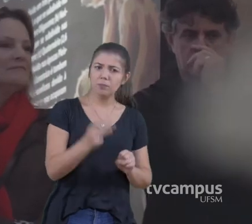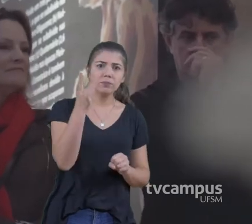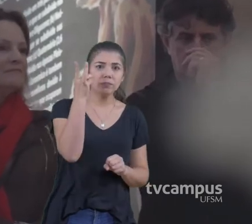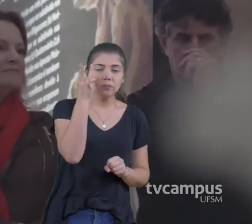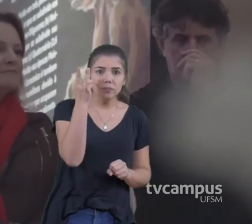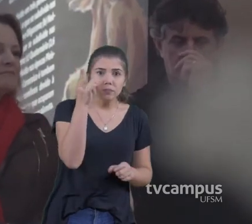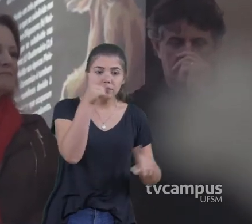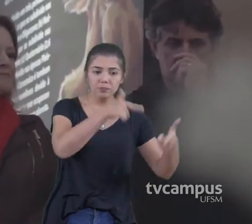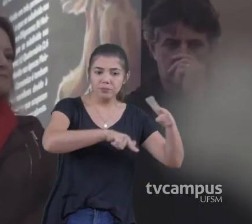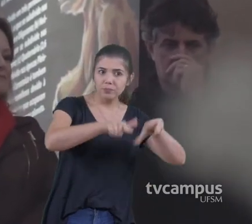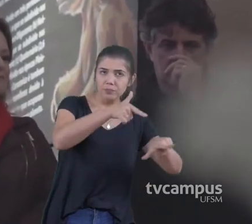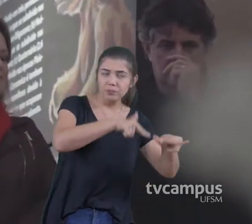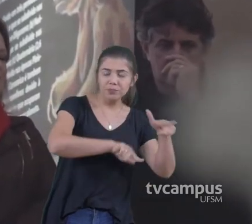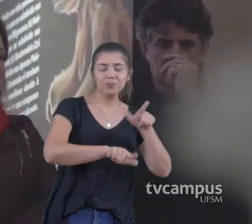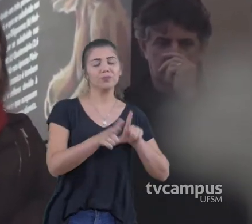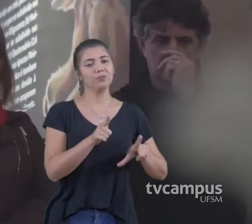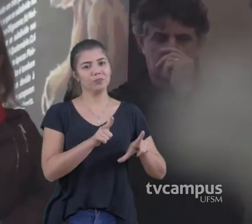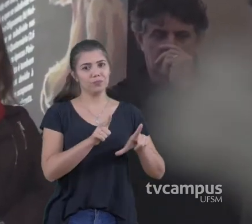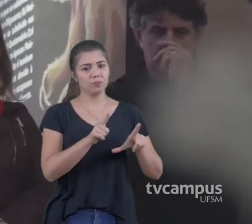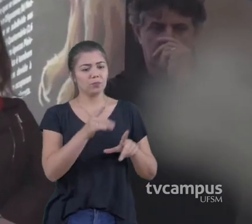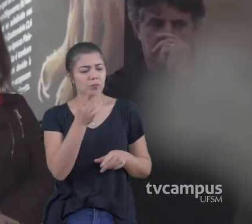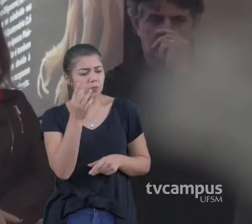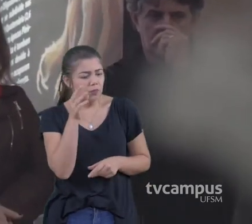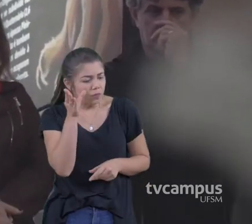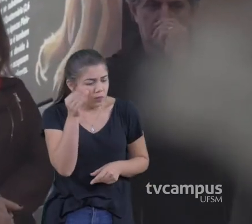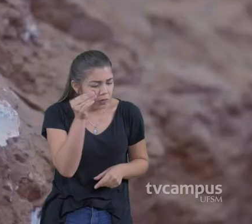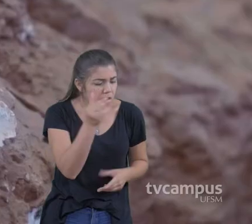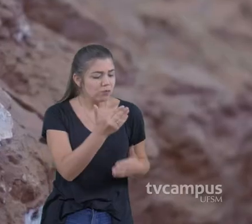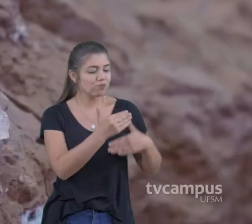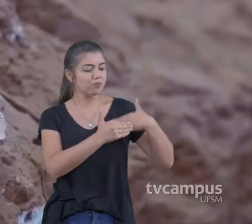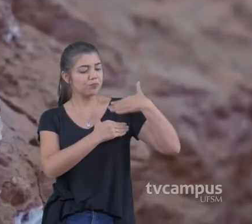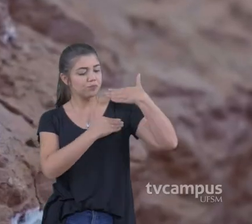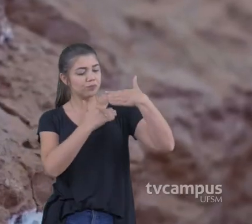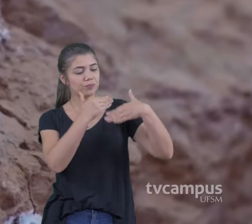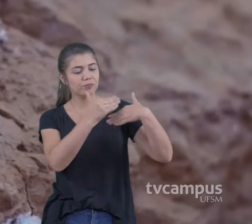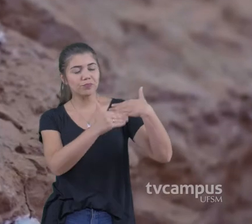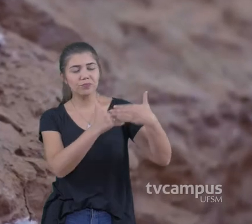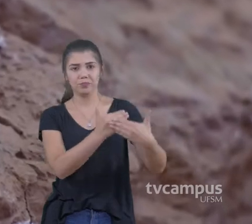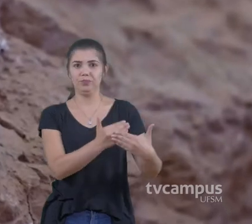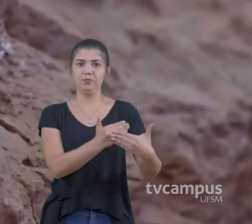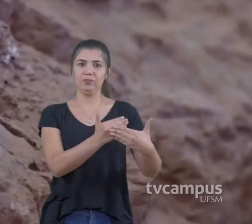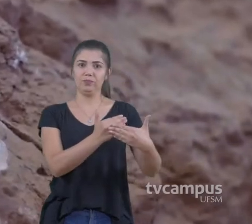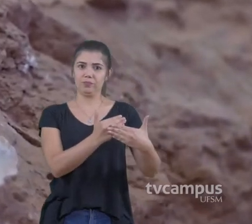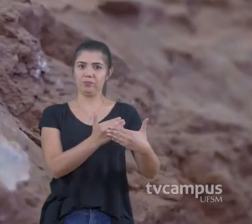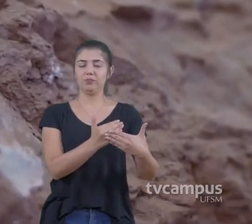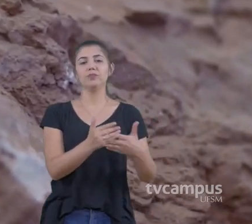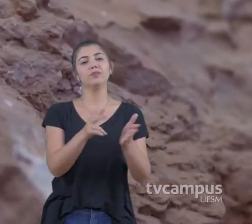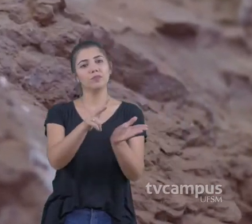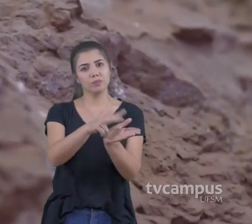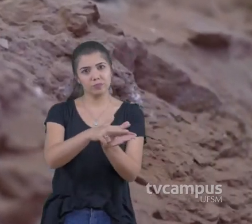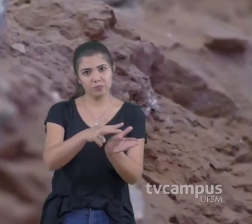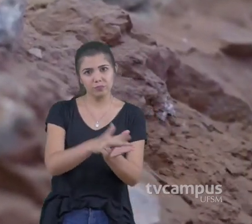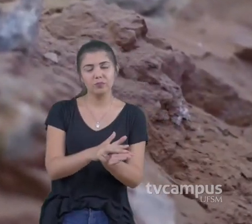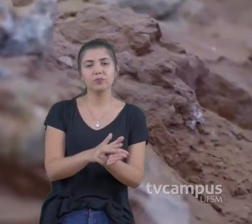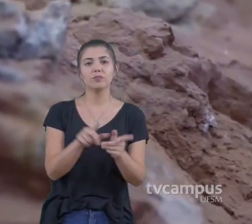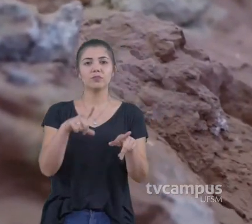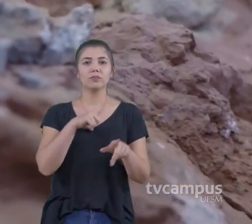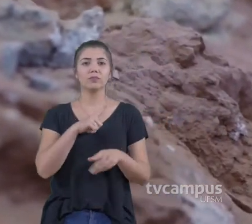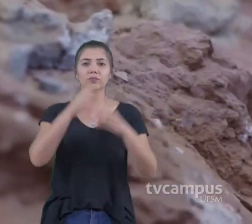dentro de um laboratório Enquanto os paleontólogos estão trabalhando Acompanhar todo esse processo A gente faz uma longa conversa Ao longo da